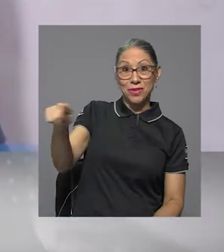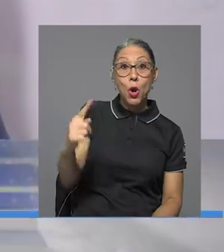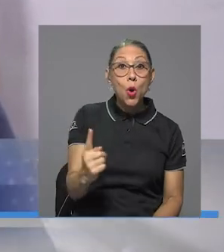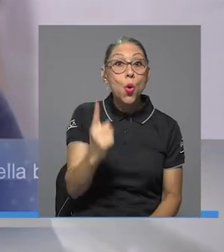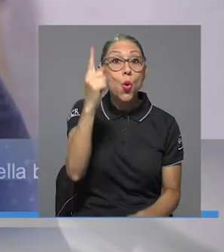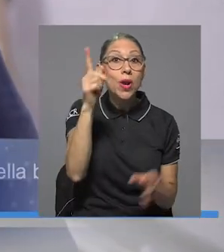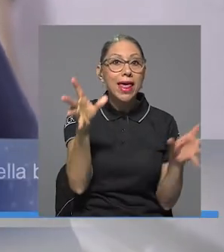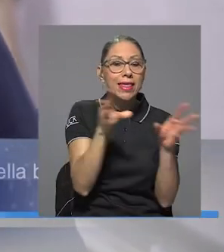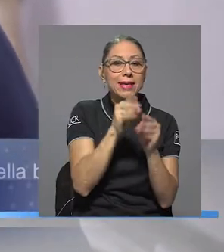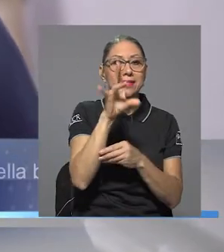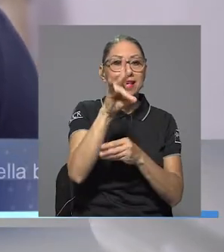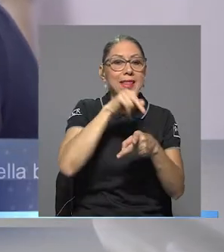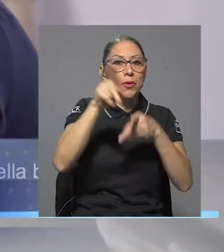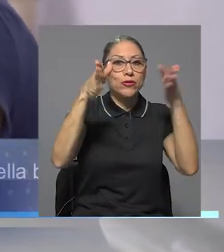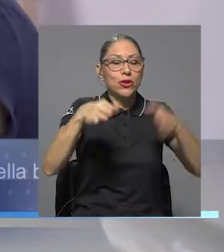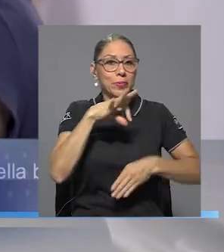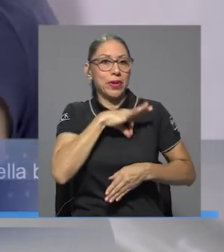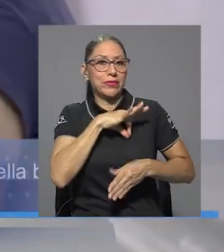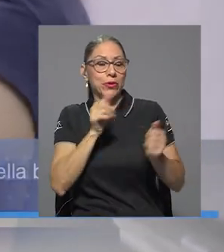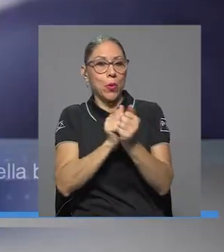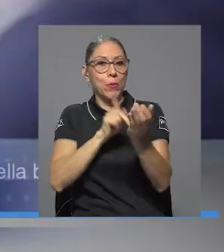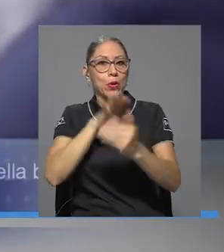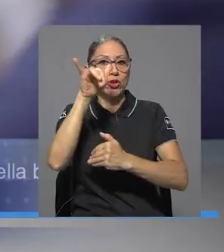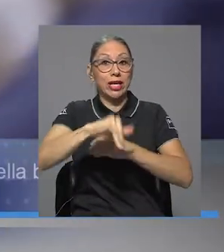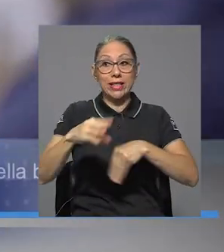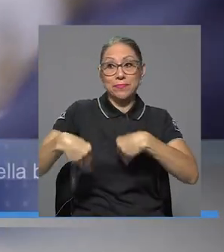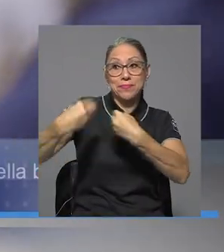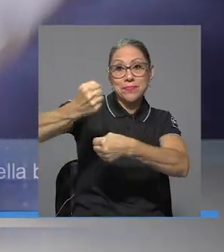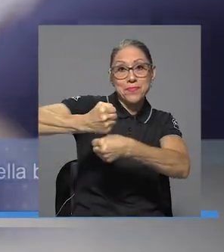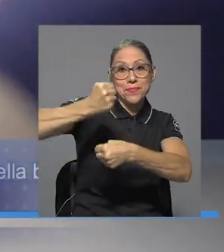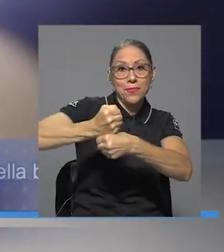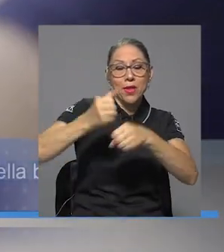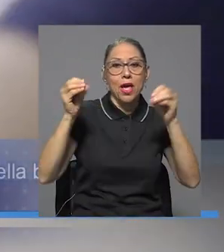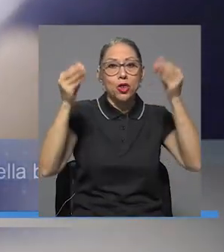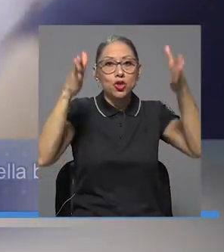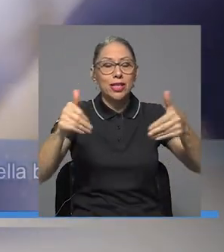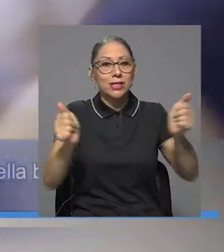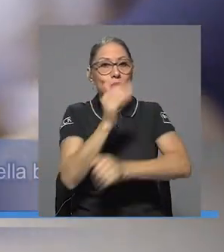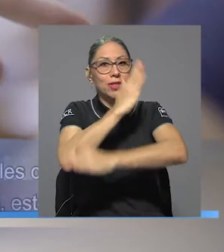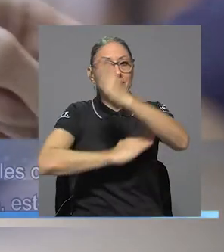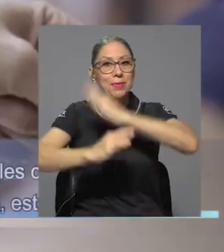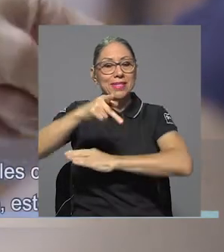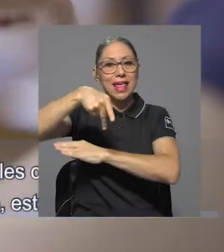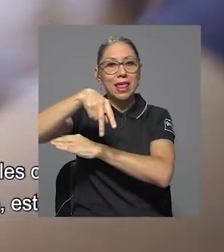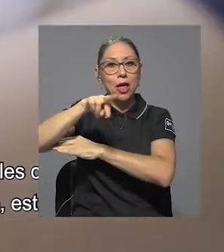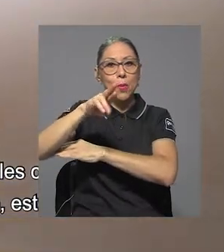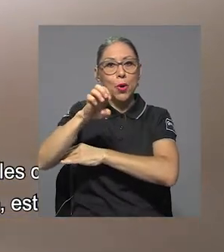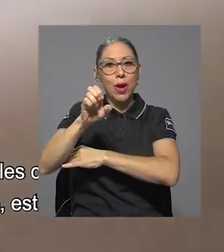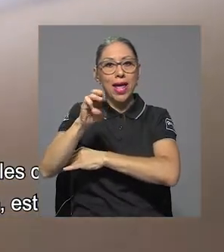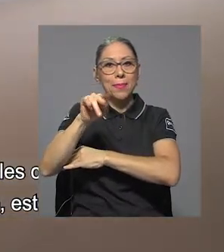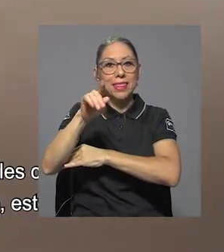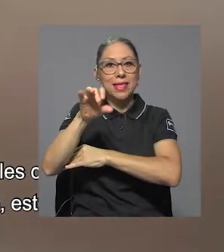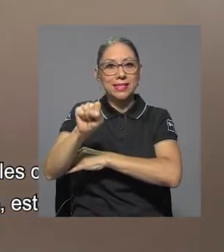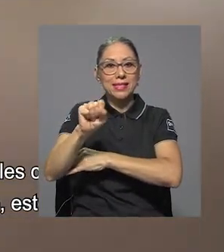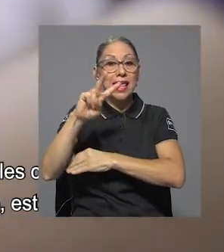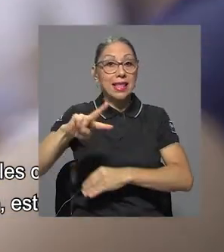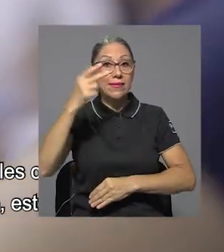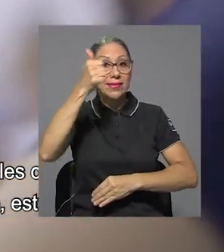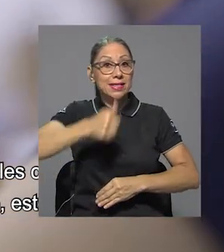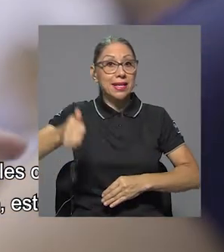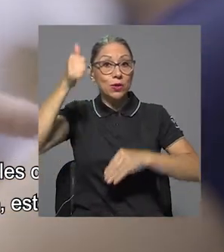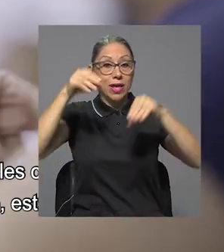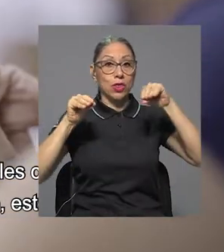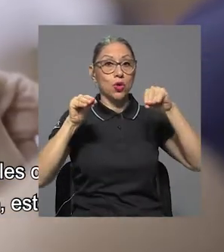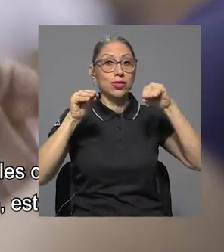las siete profesionales que se han visto beneficiados con el proyecto de empleabilidad de docentes con discapacidad PROENDIS de la Vicerrectoría de